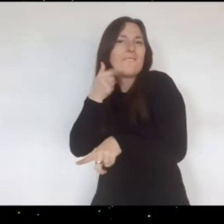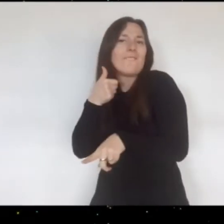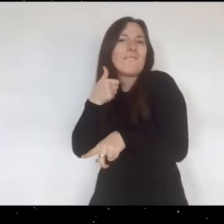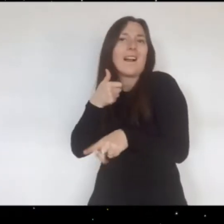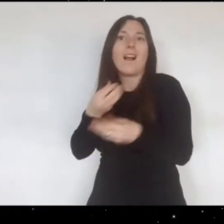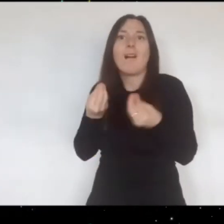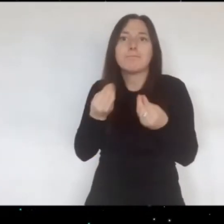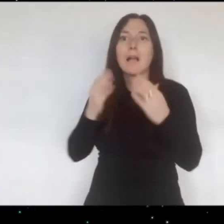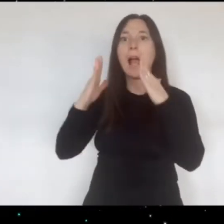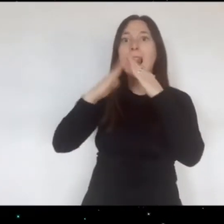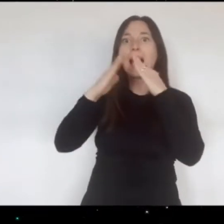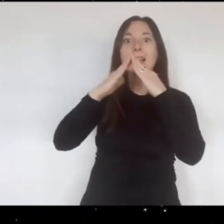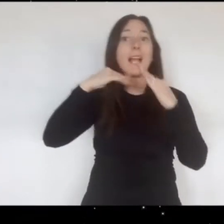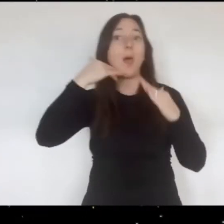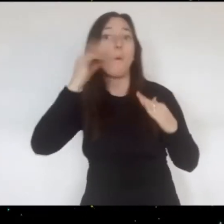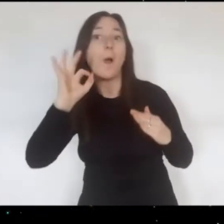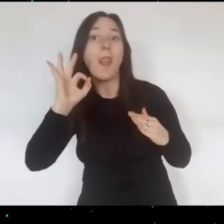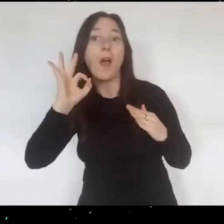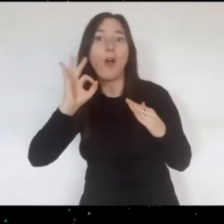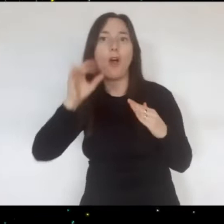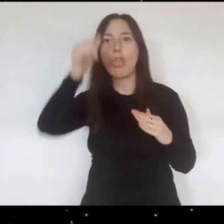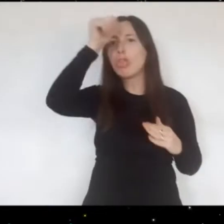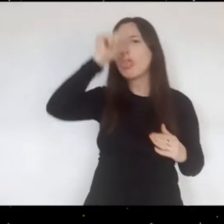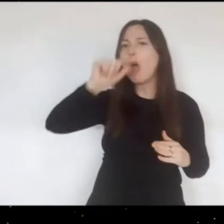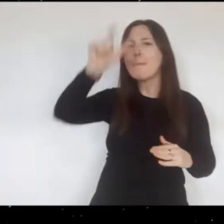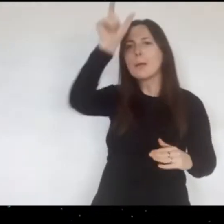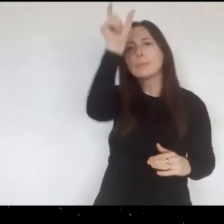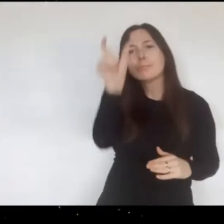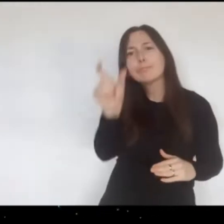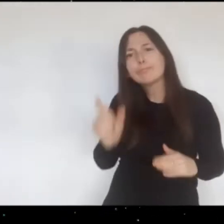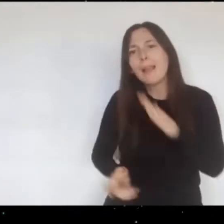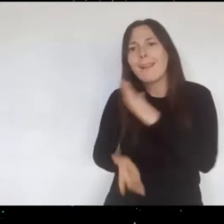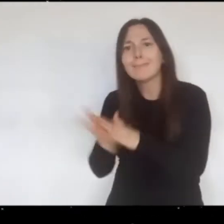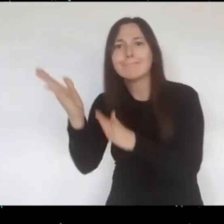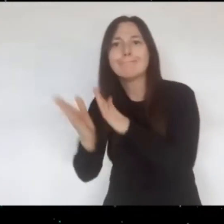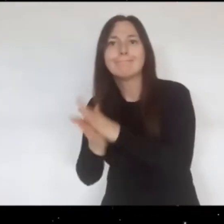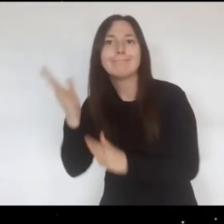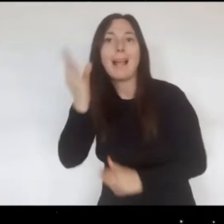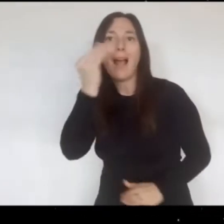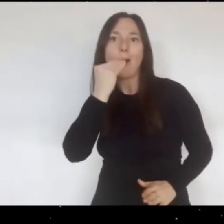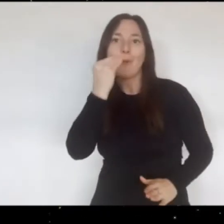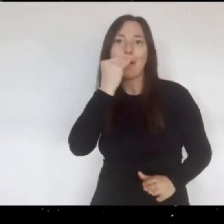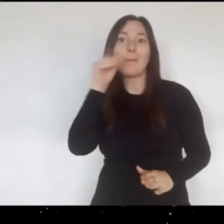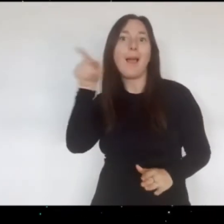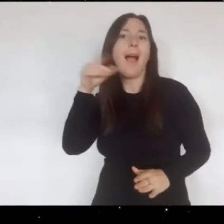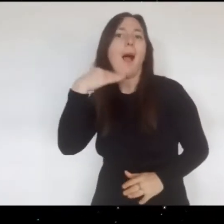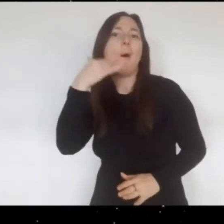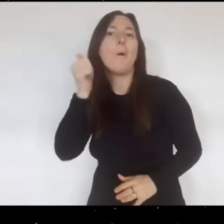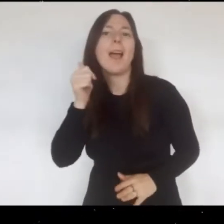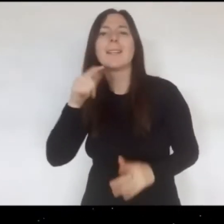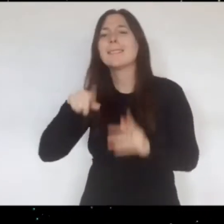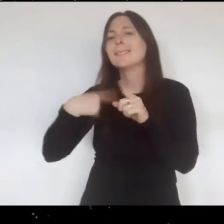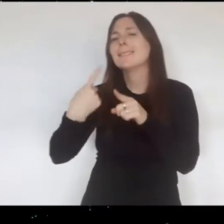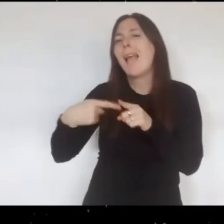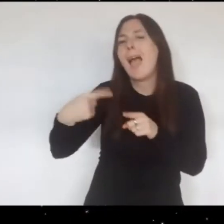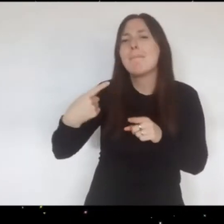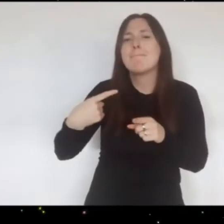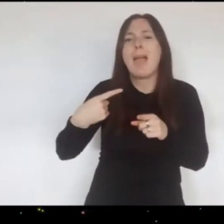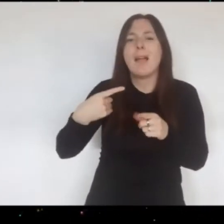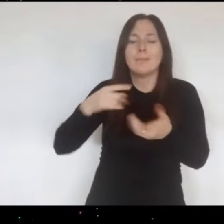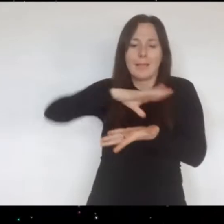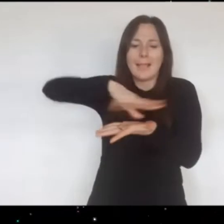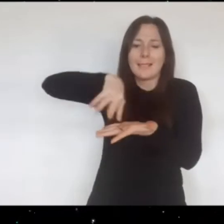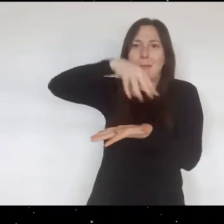es ir a comer a casa de los abuelos los domingos porque su abuela siempre le hace un espagueti con queso